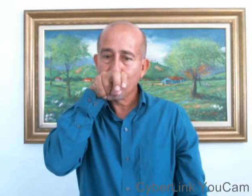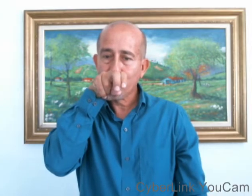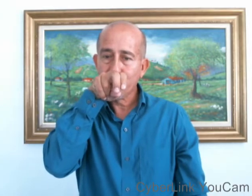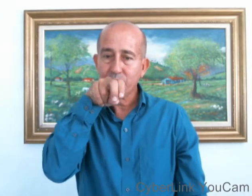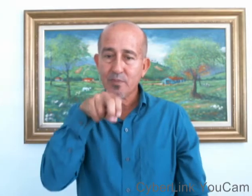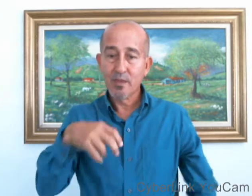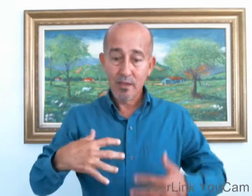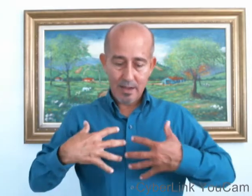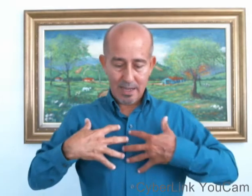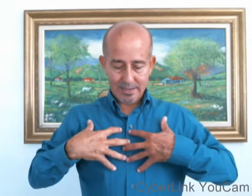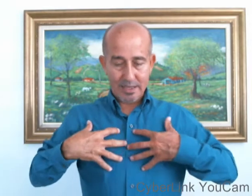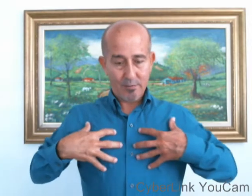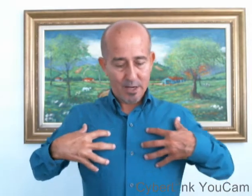La cebra.